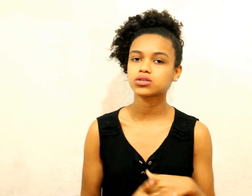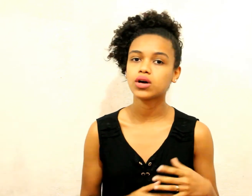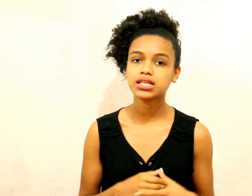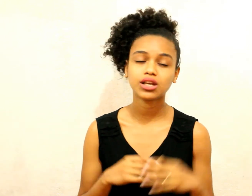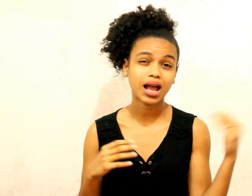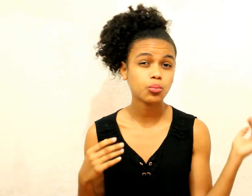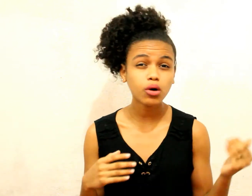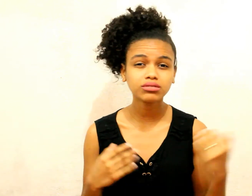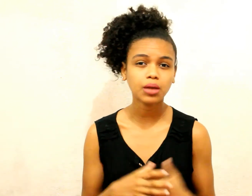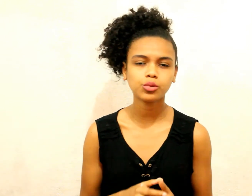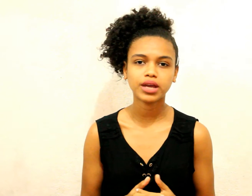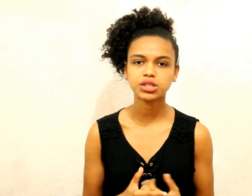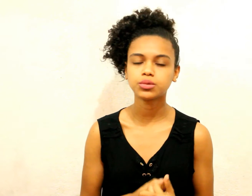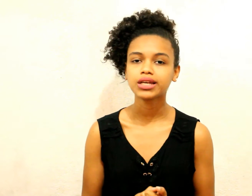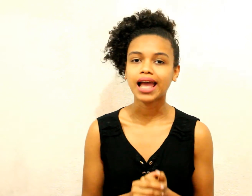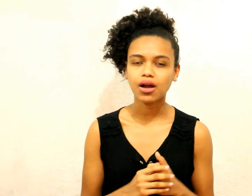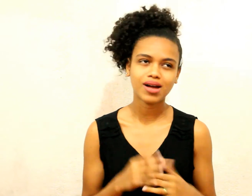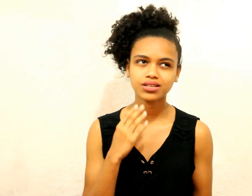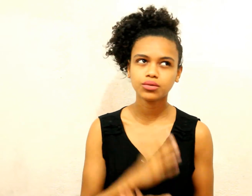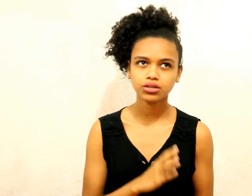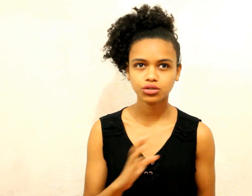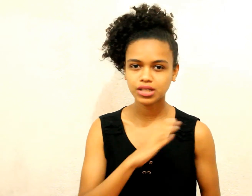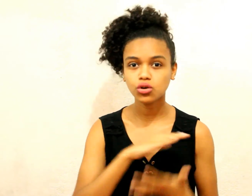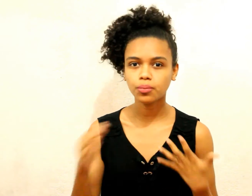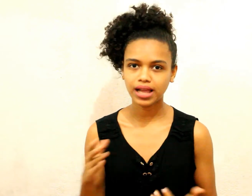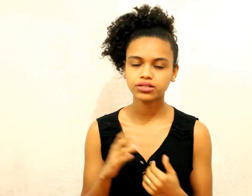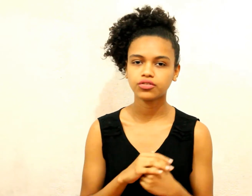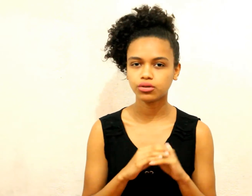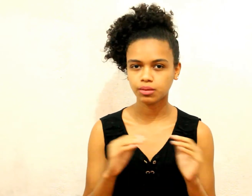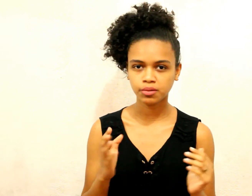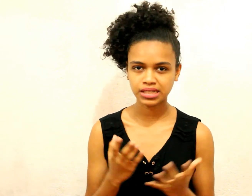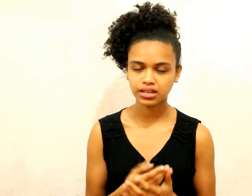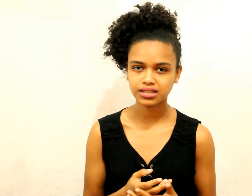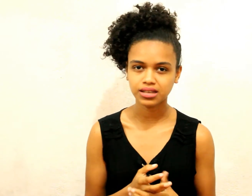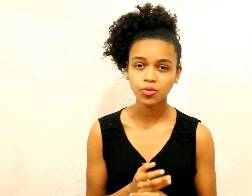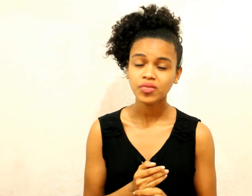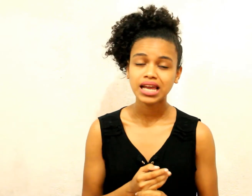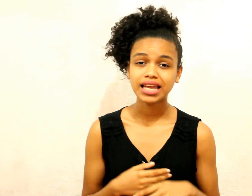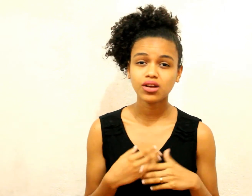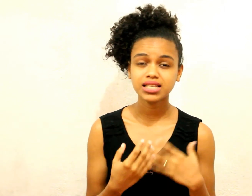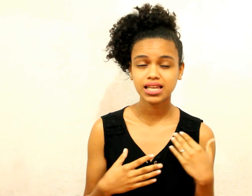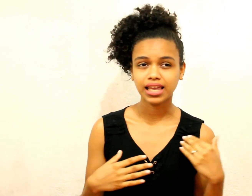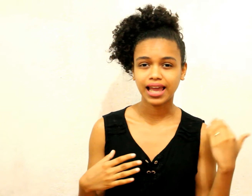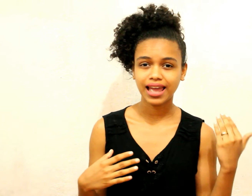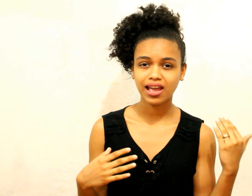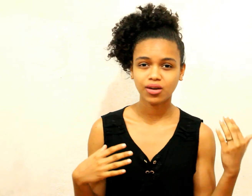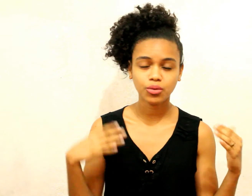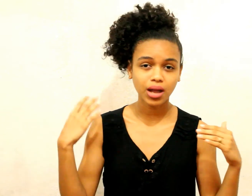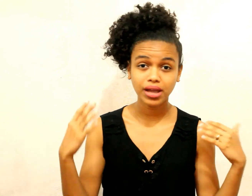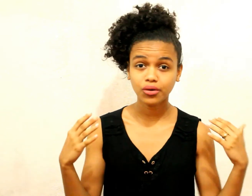coisas Há um bom tempo mesmo Há quase um ano e oito meses completo Que foi o tempo que eu vou sem transição Então assim, o meu cabelo